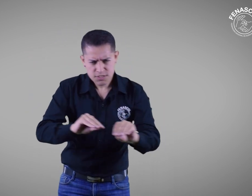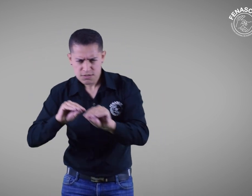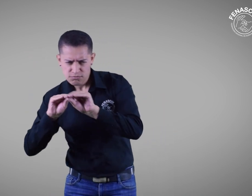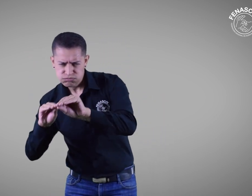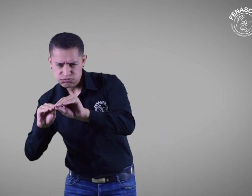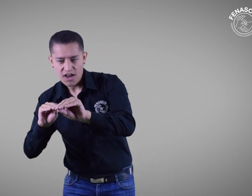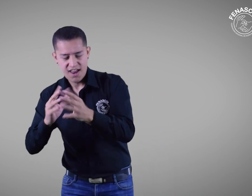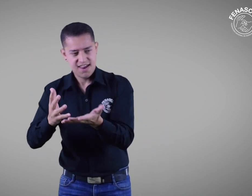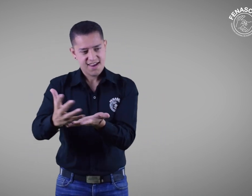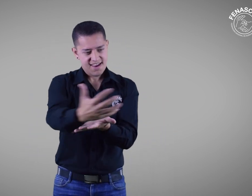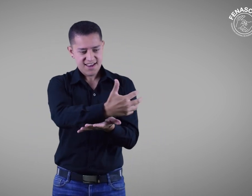medianas empresas.